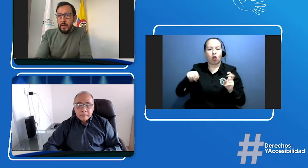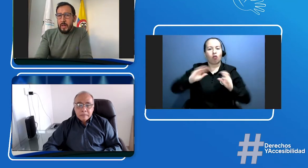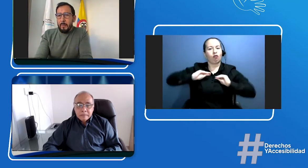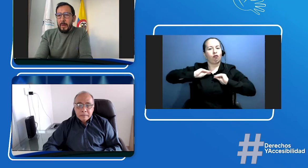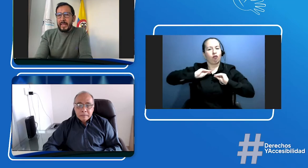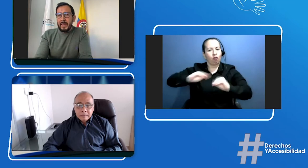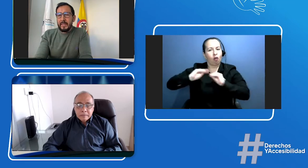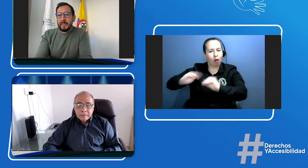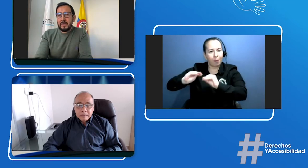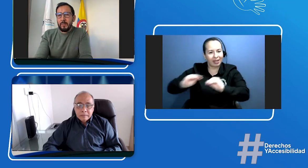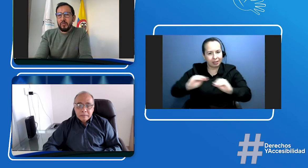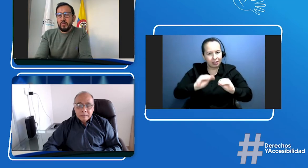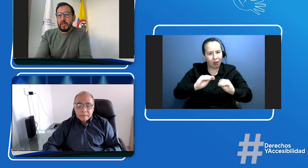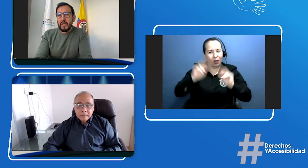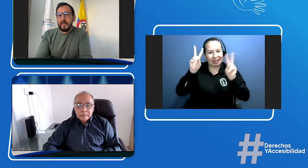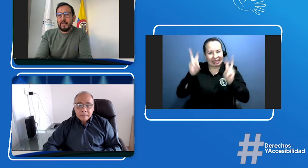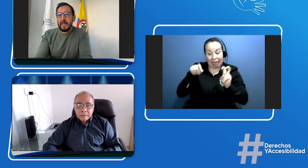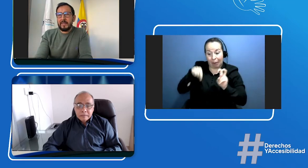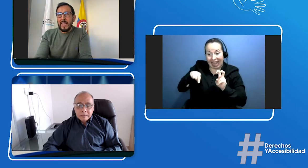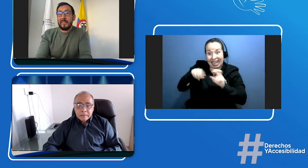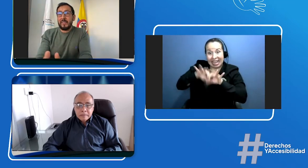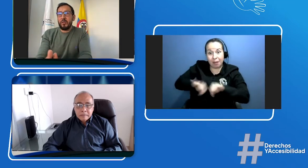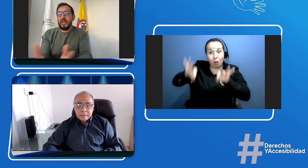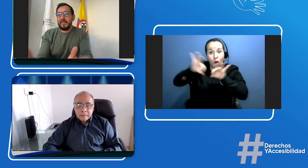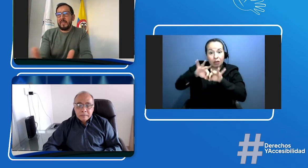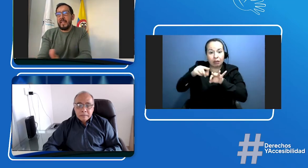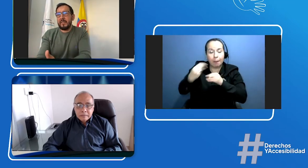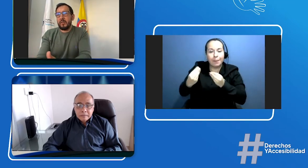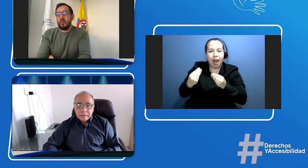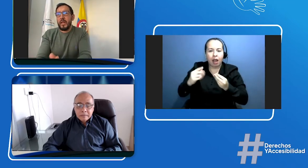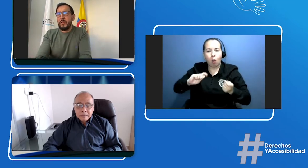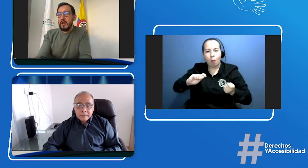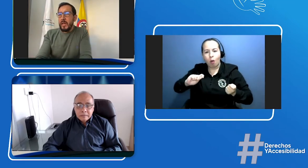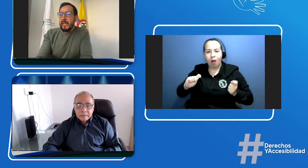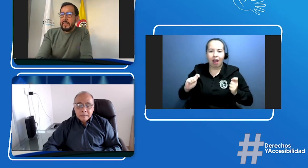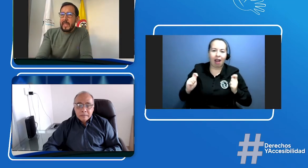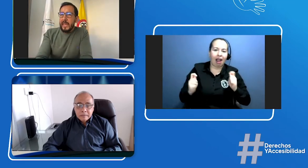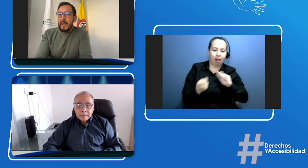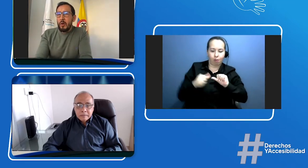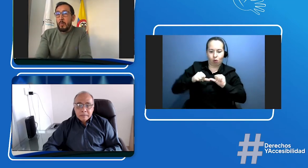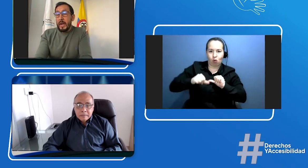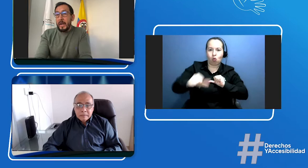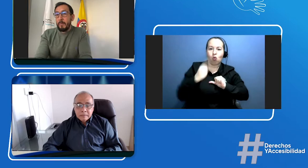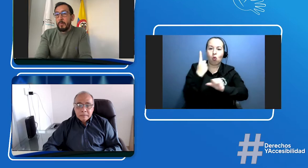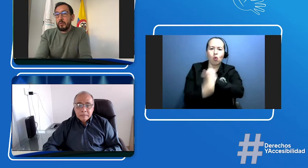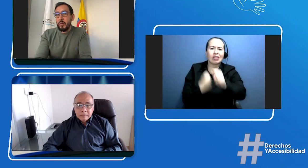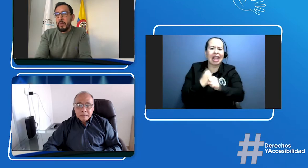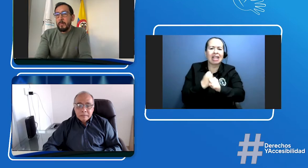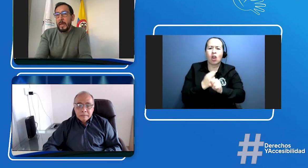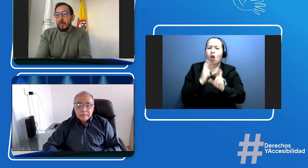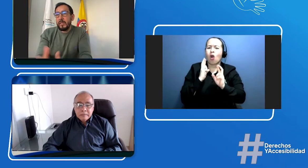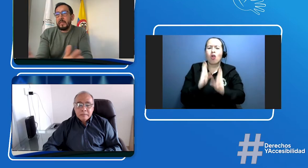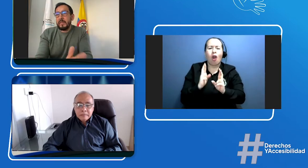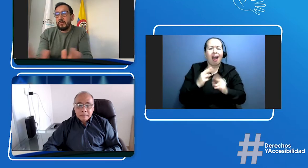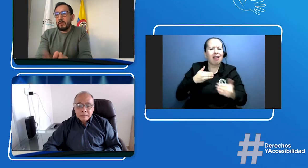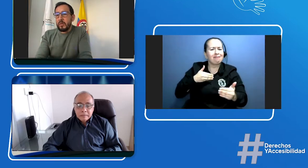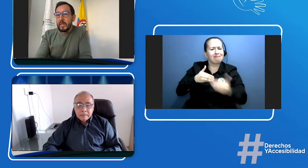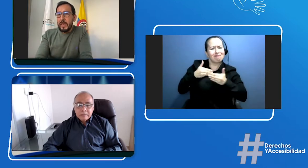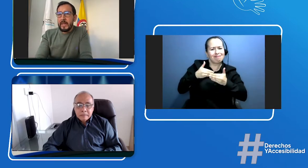para que, insistimos, esta transición, este tránsito de un año sea lo más rápido posible, pero, insisto, les